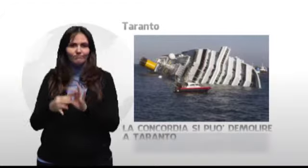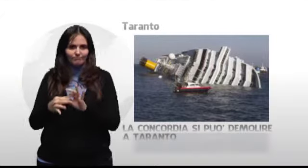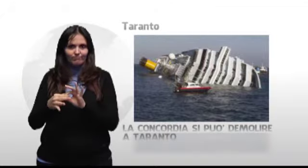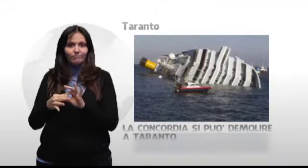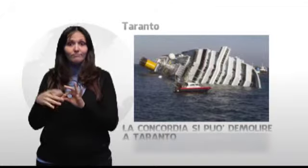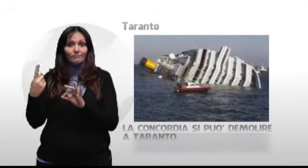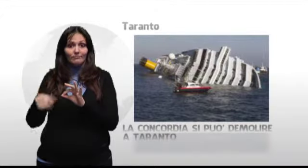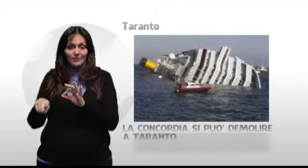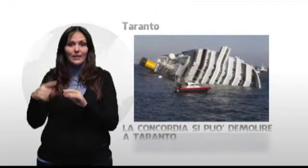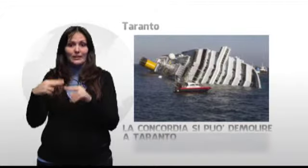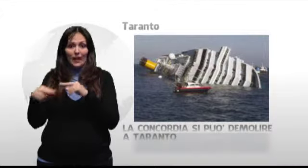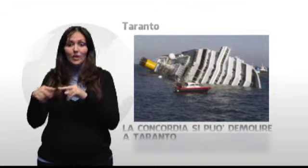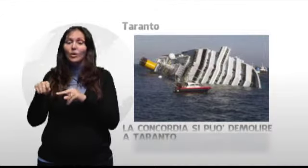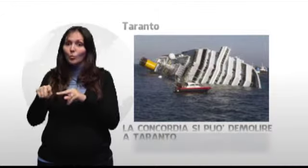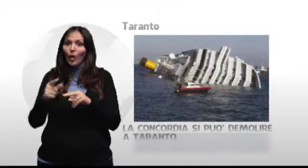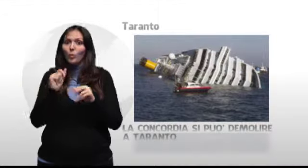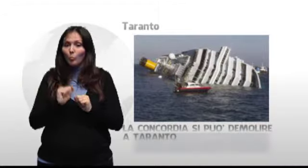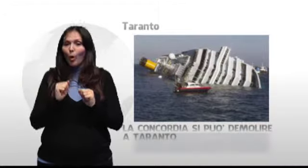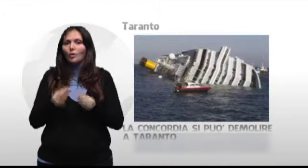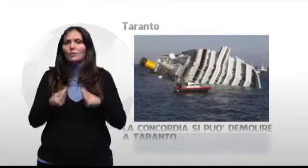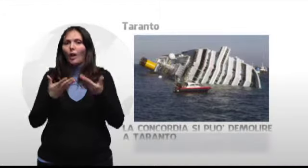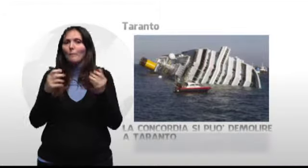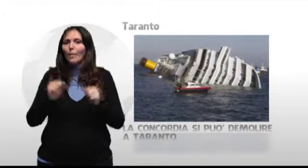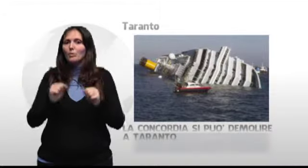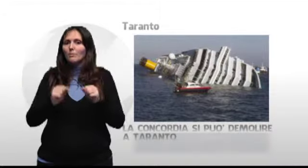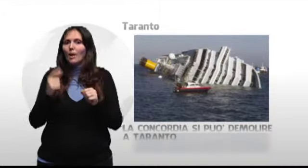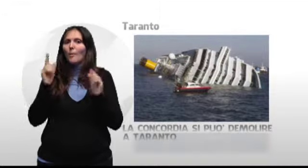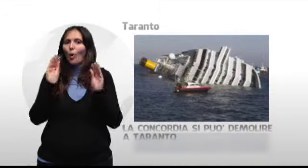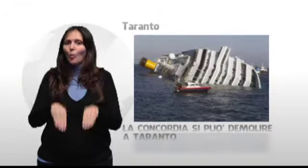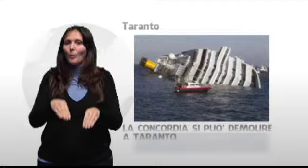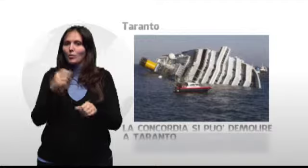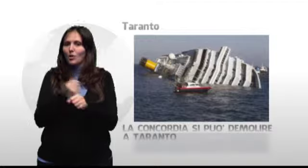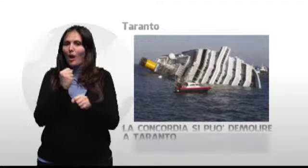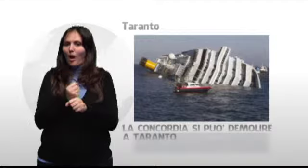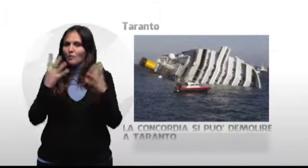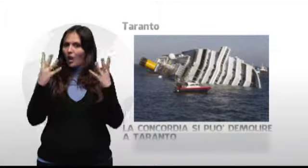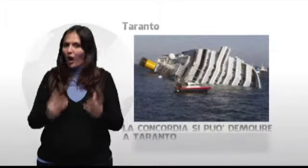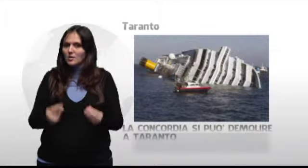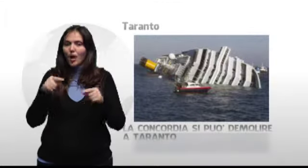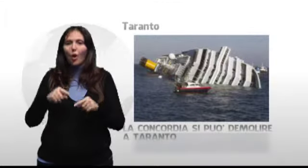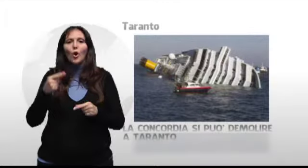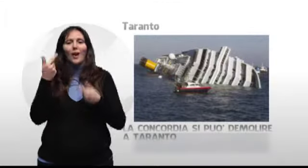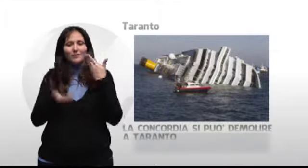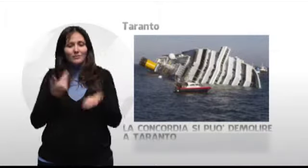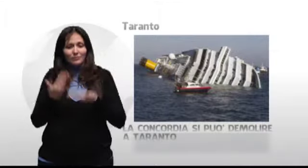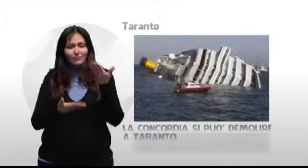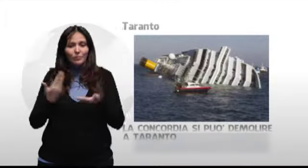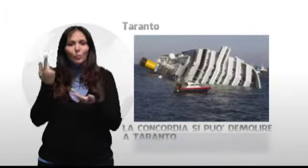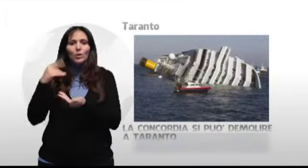'operazione che rappresenterebbe una boccata d'ossigeno per l'economia della città. Le candidature sono al baglio di una società londinese.